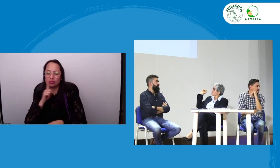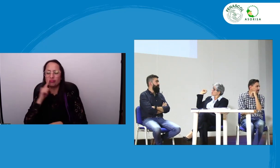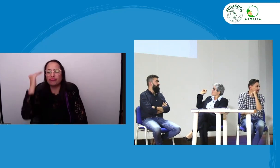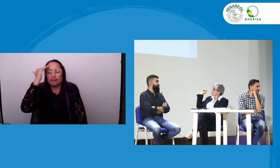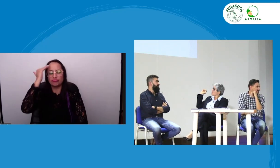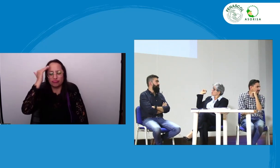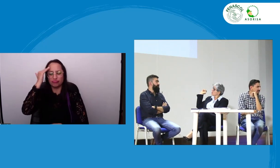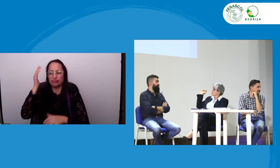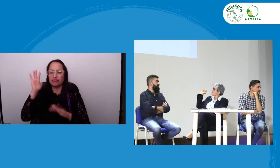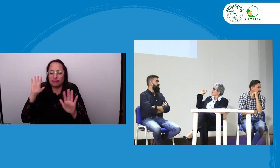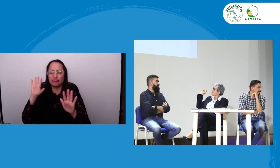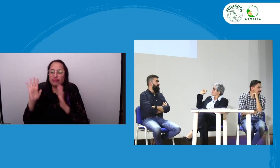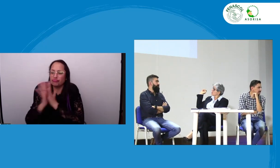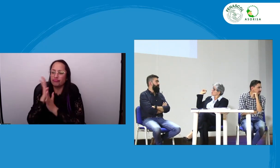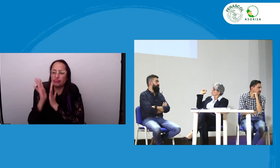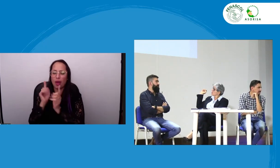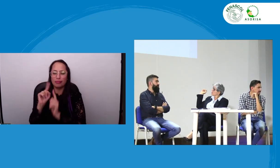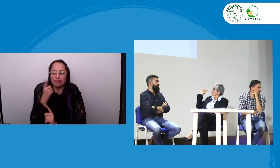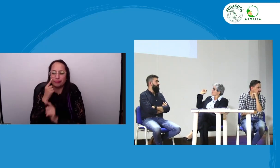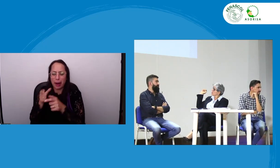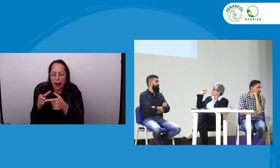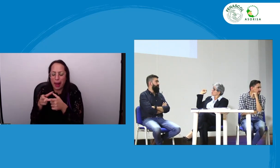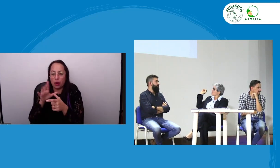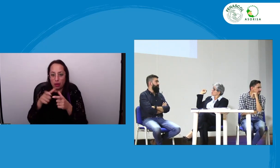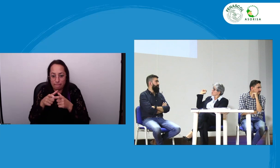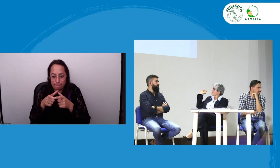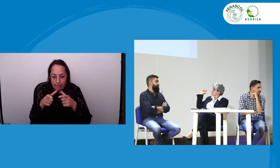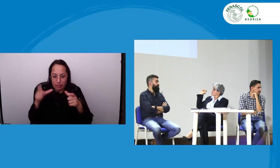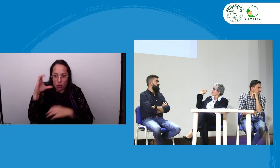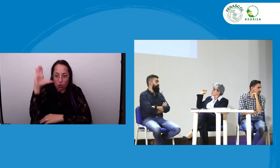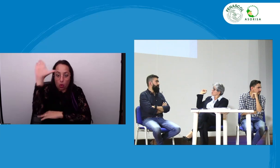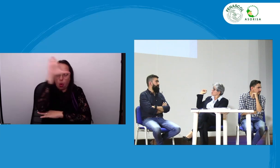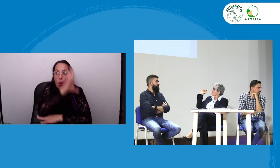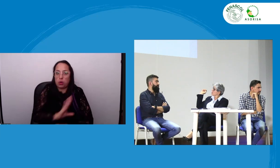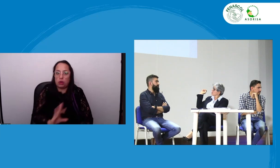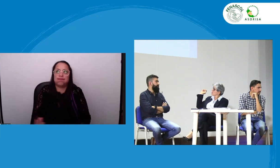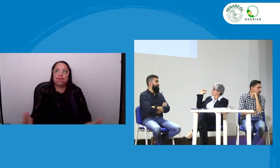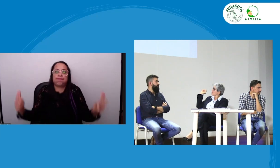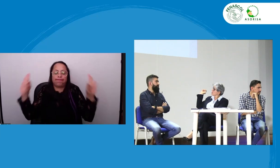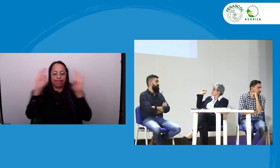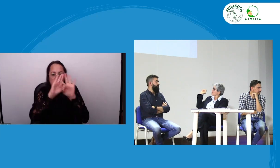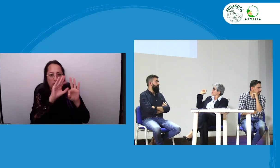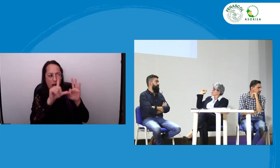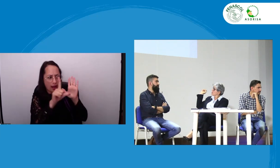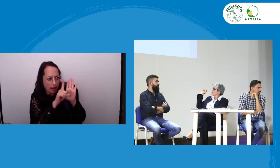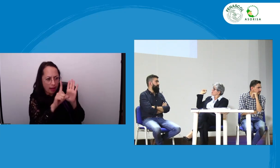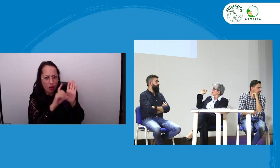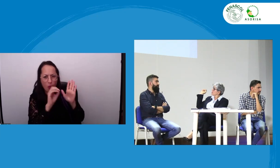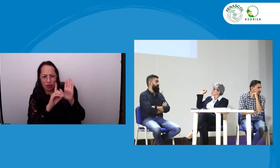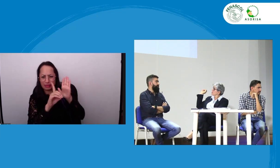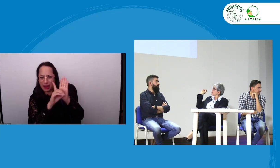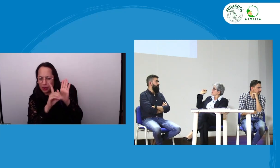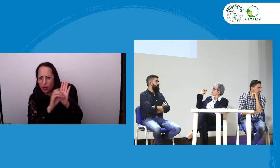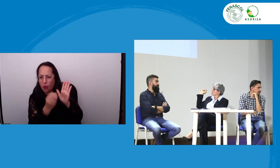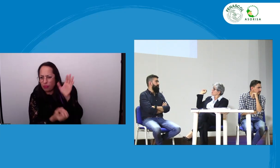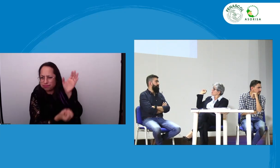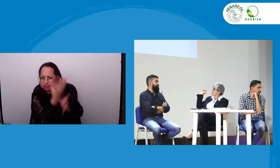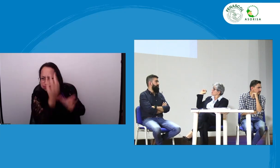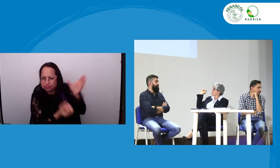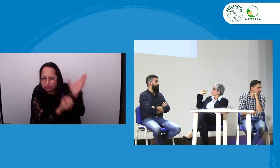que las personas sordas como minoría a nivel digamos que nosotros conocemos